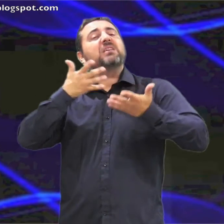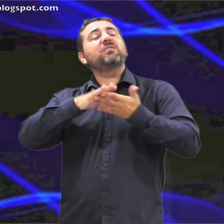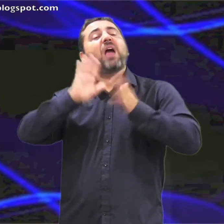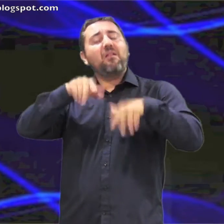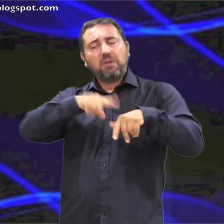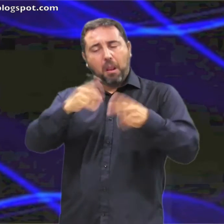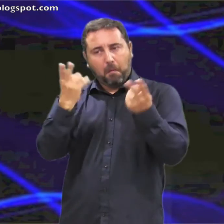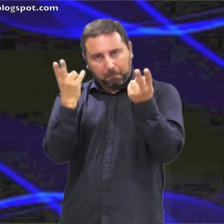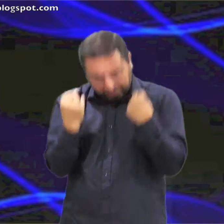será humillado